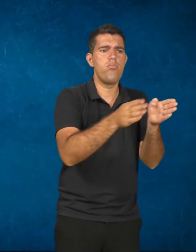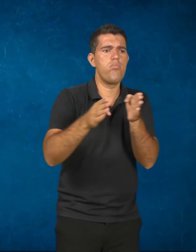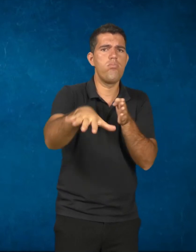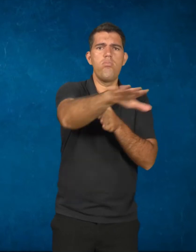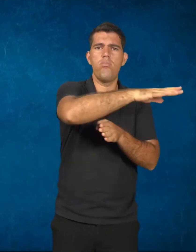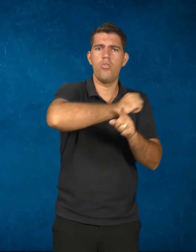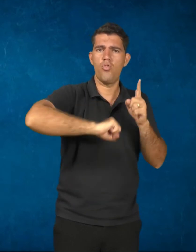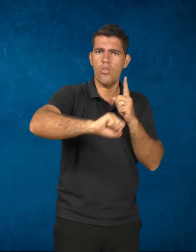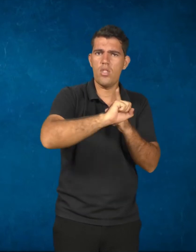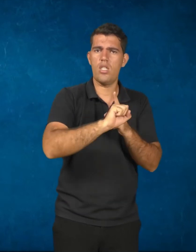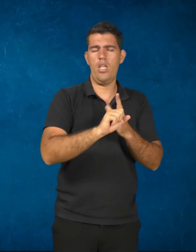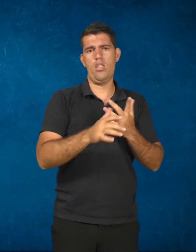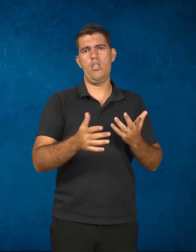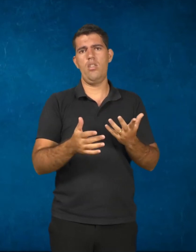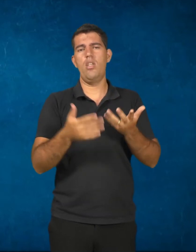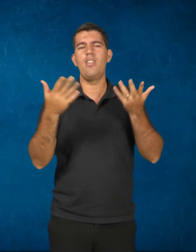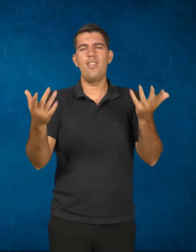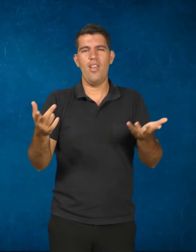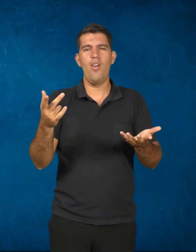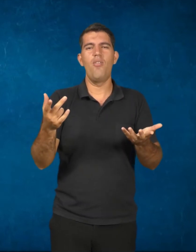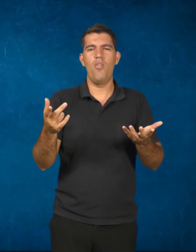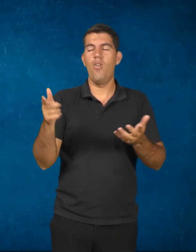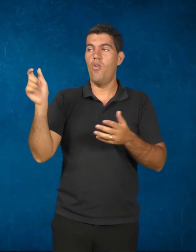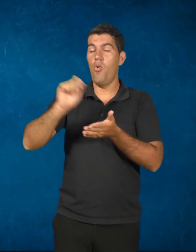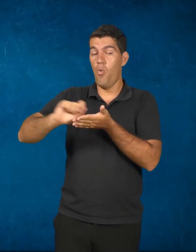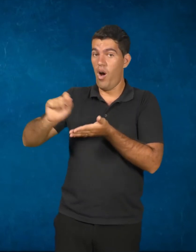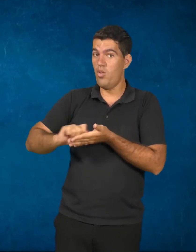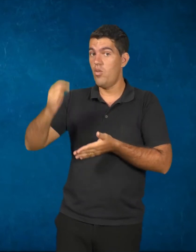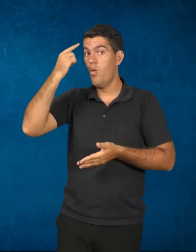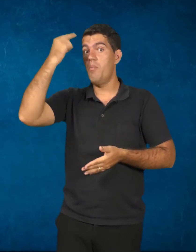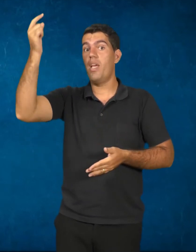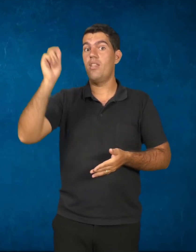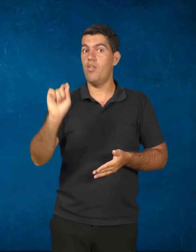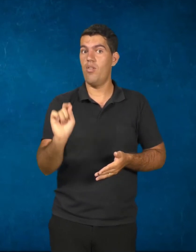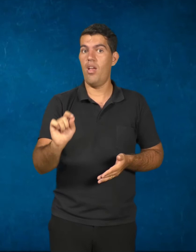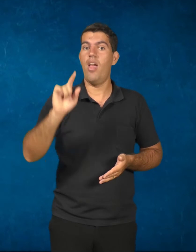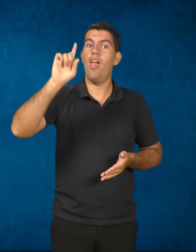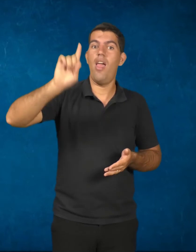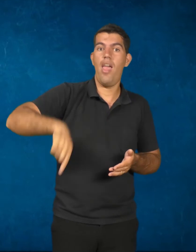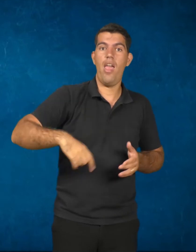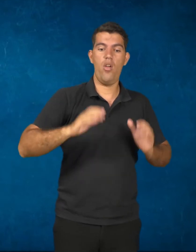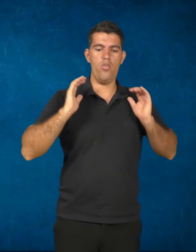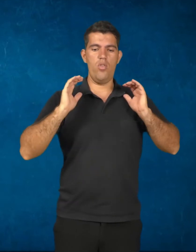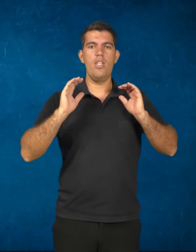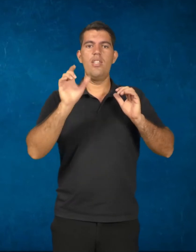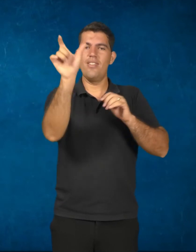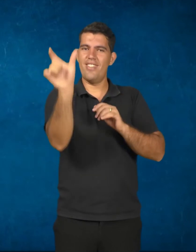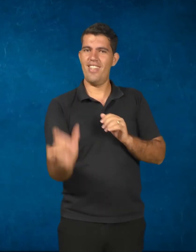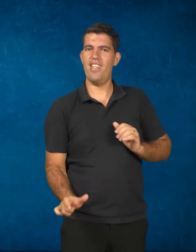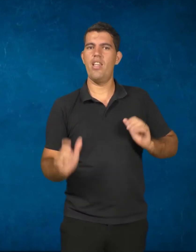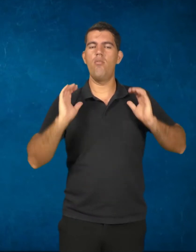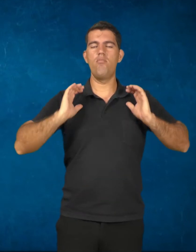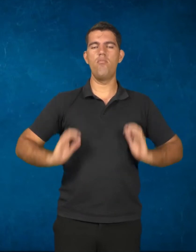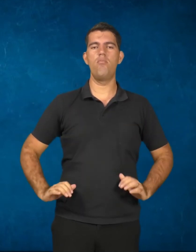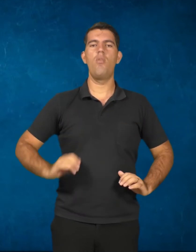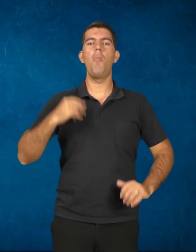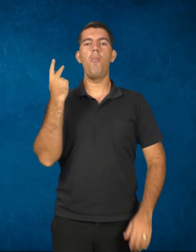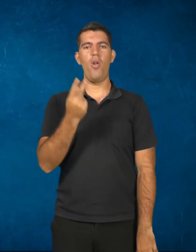sociedade. Então, Gramsci pensa naquele cidadão politizado, político, que além de